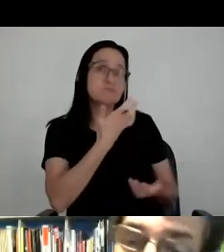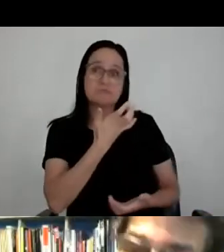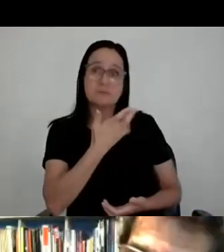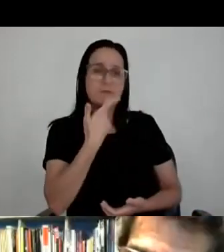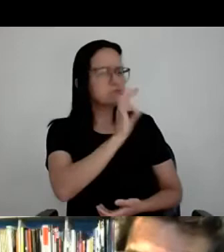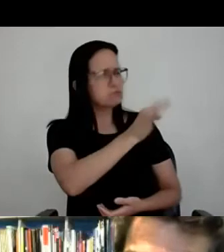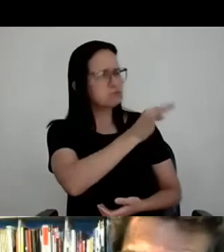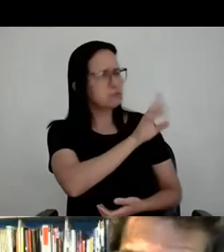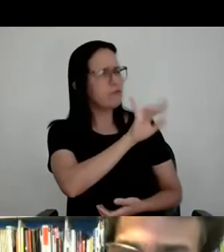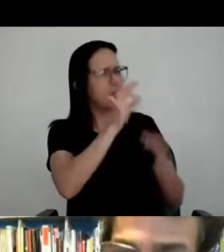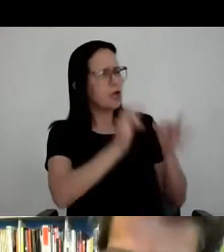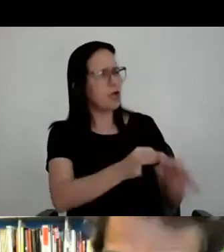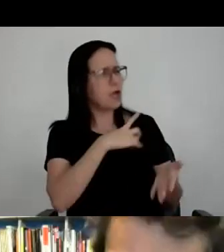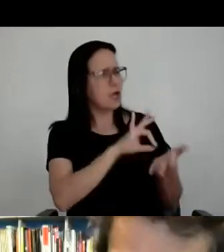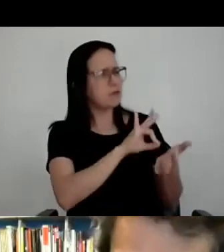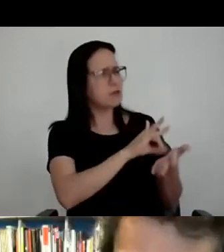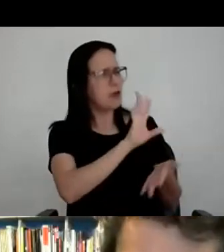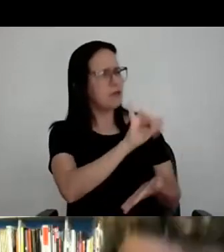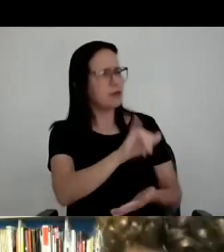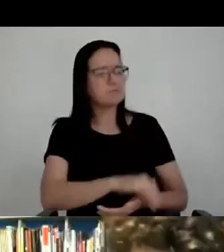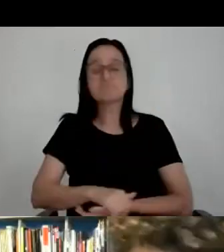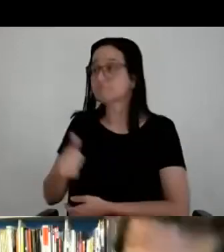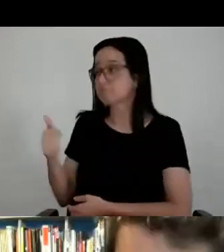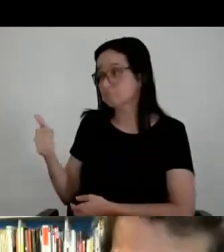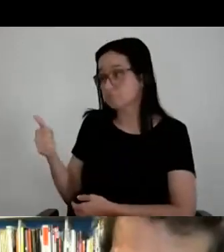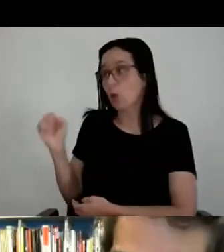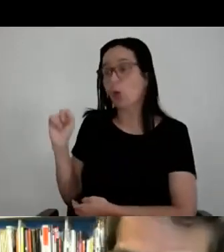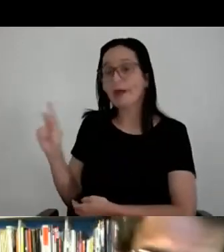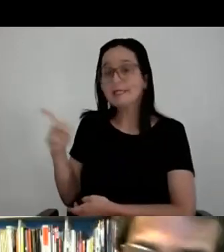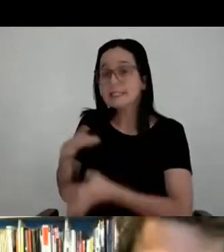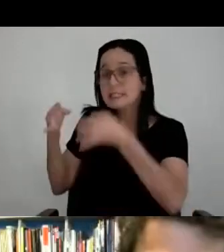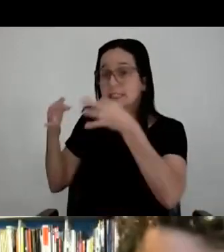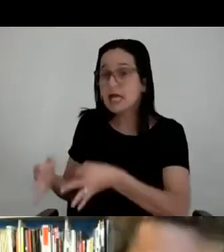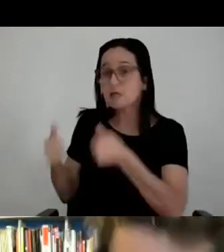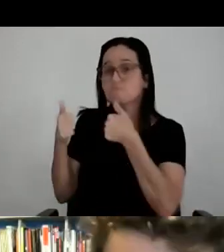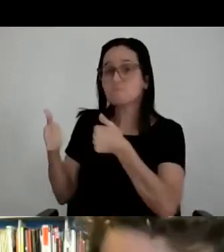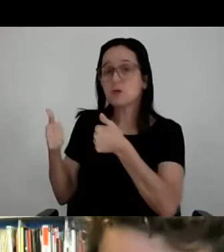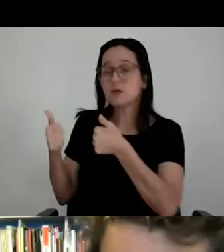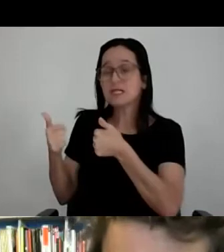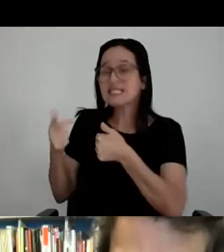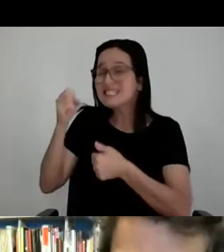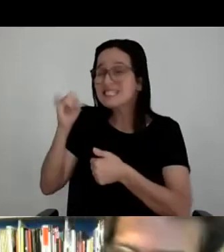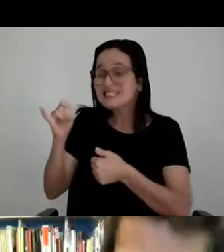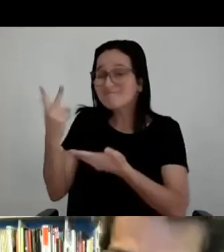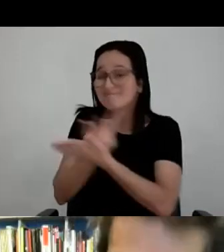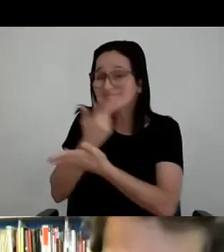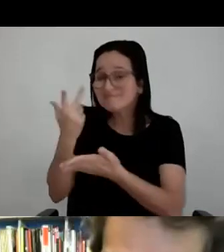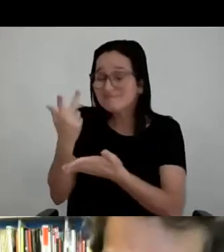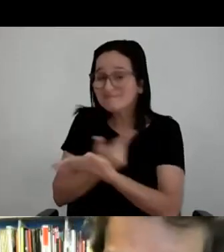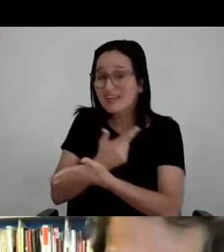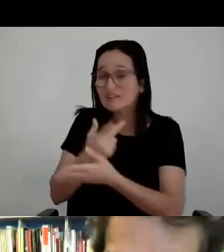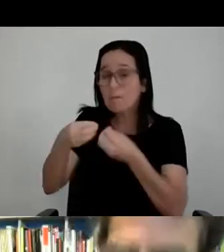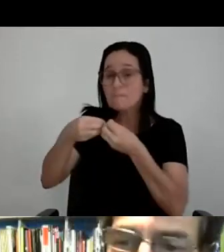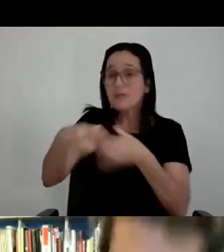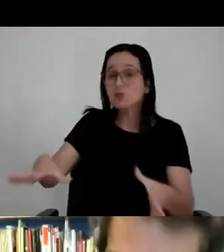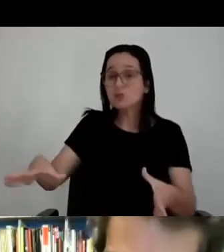certo. Aí ele falou assim, olha só, cara, se der certo, tudo bem. Se não der certo, você vai me dar um prejuízo monstruoso e o Rock in Rio acabou para